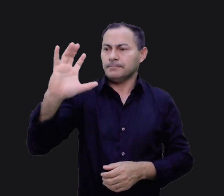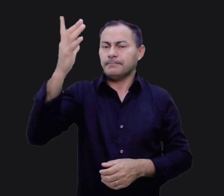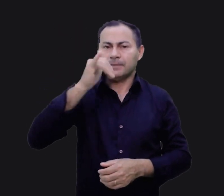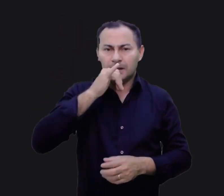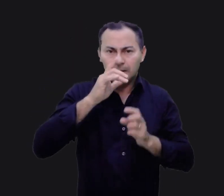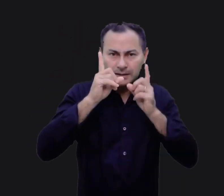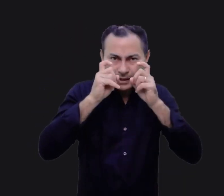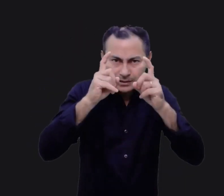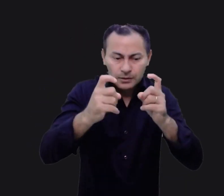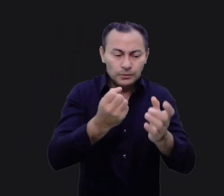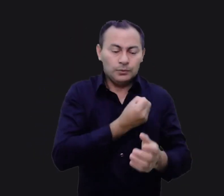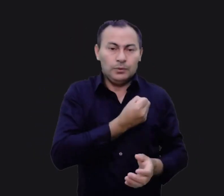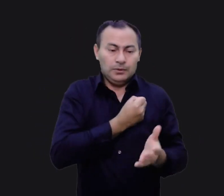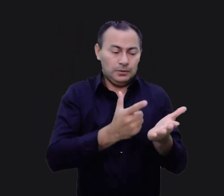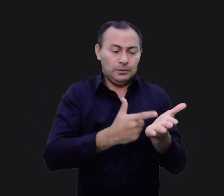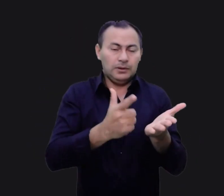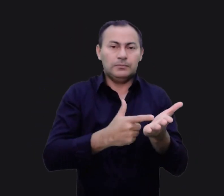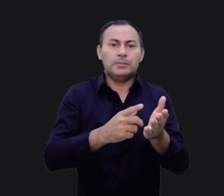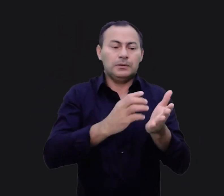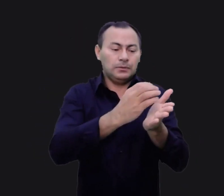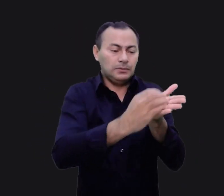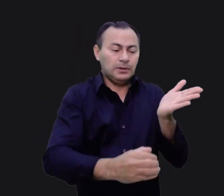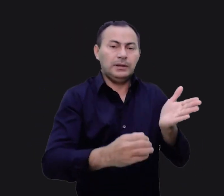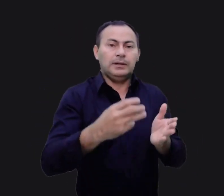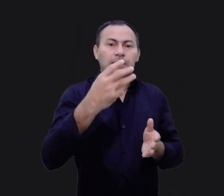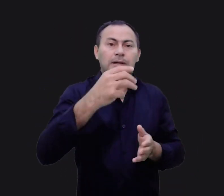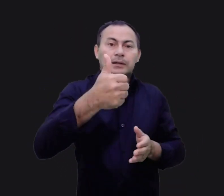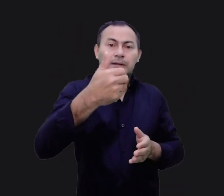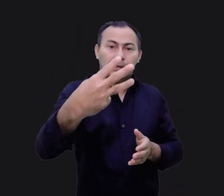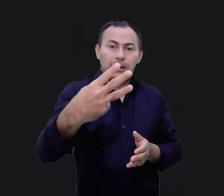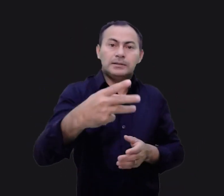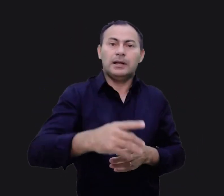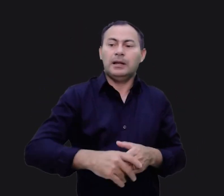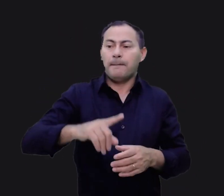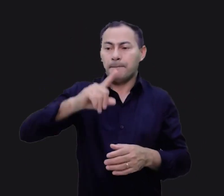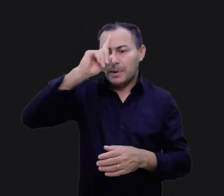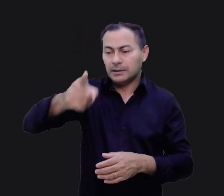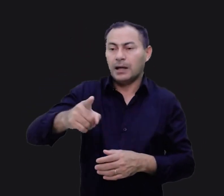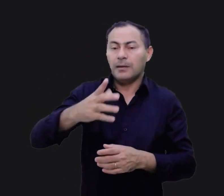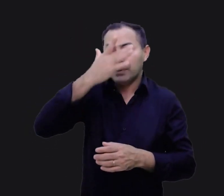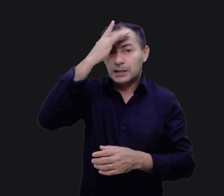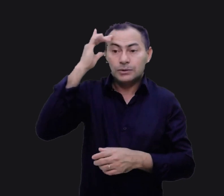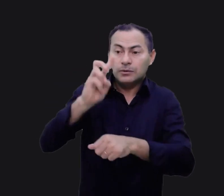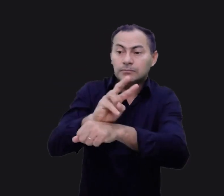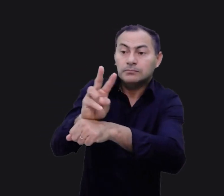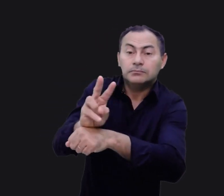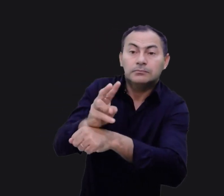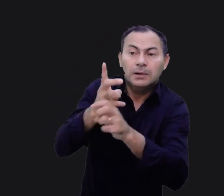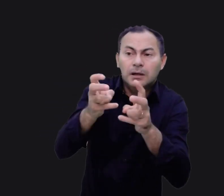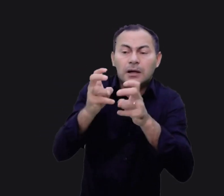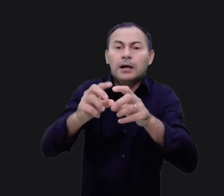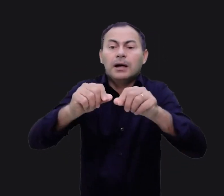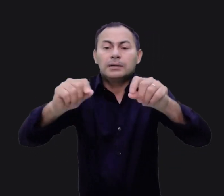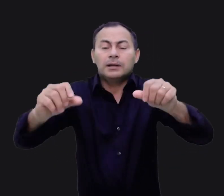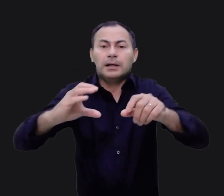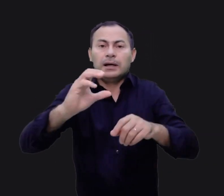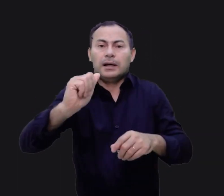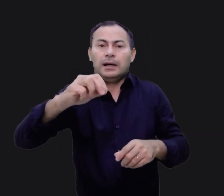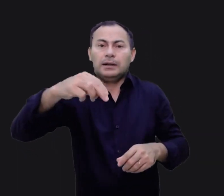acontecimento interessante no livro de Números está descrito no capítulo 13, quando eles mandaram espiões para observar a terra de Canaã.